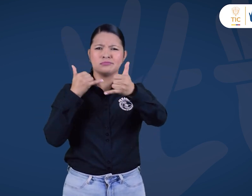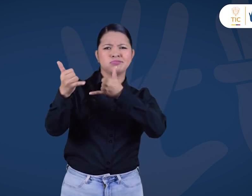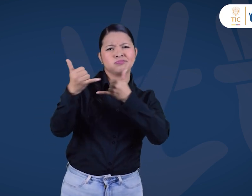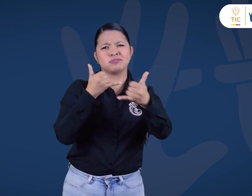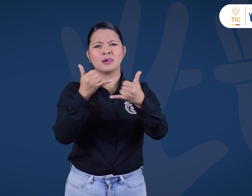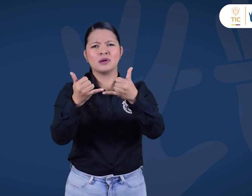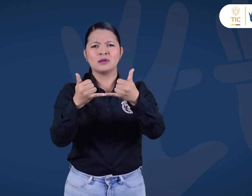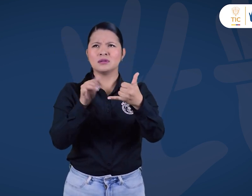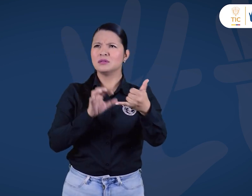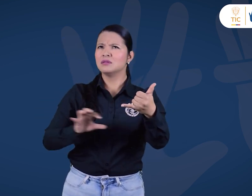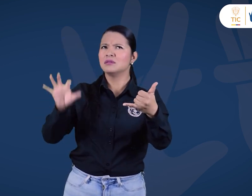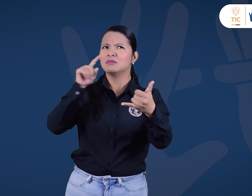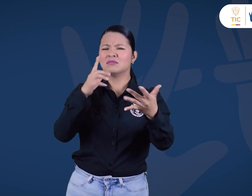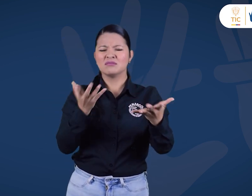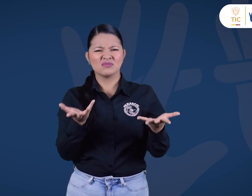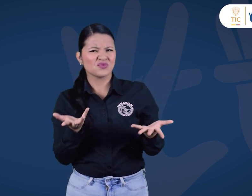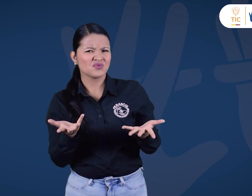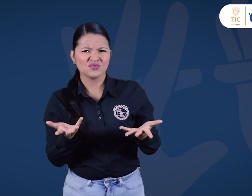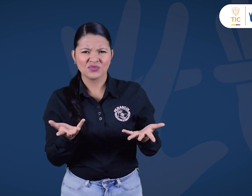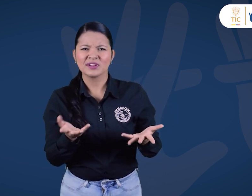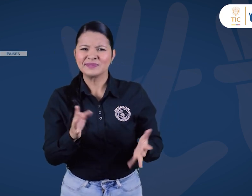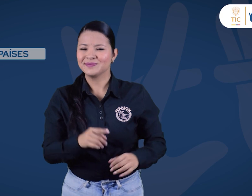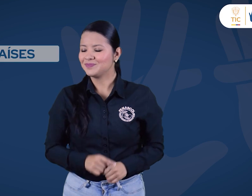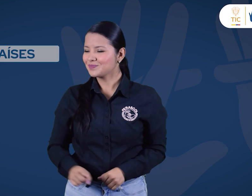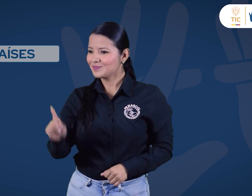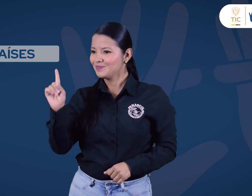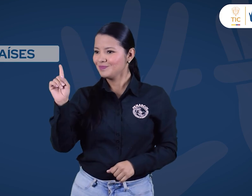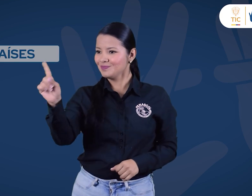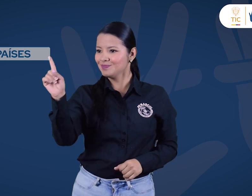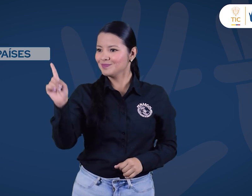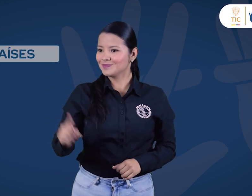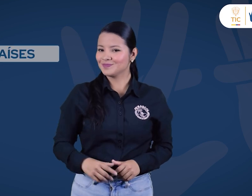países del mundo usando estos servicios. ¡Observa!